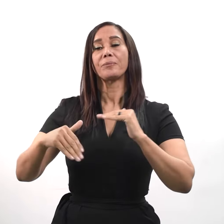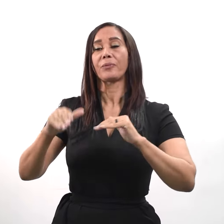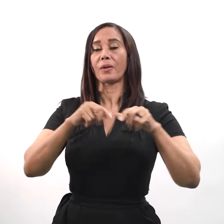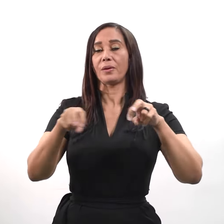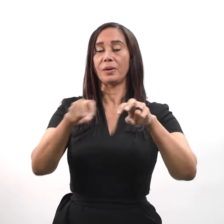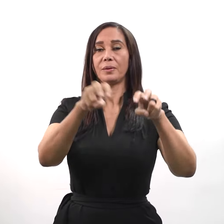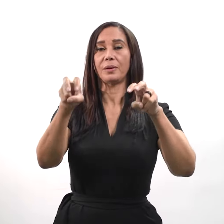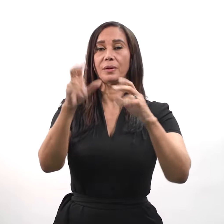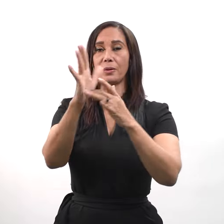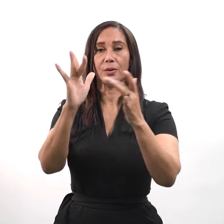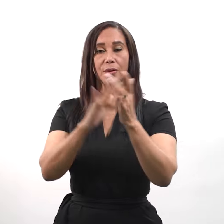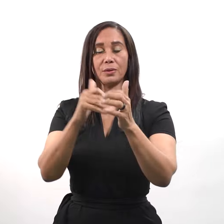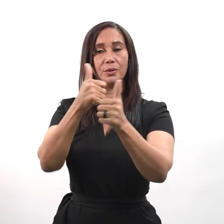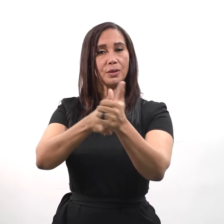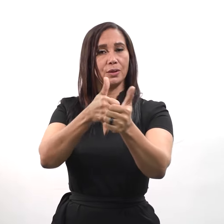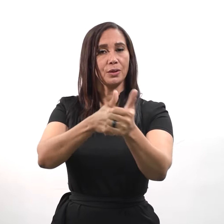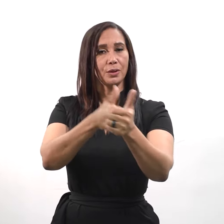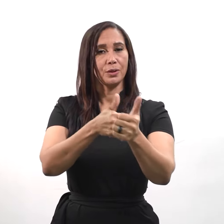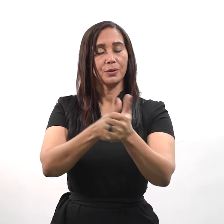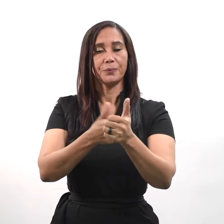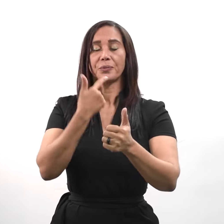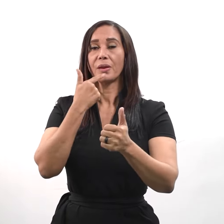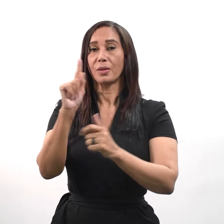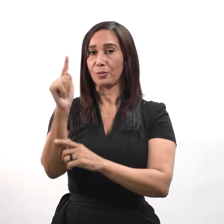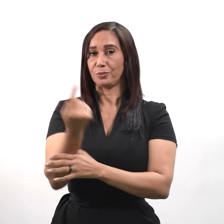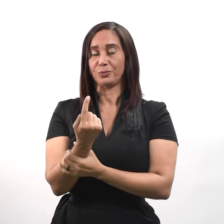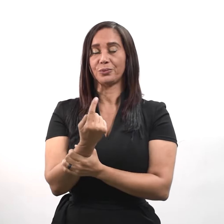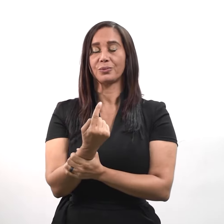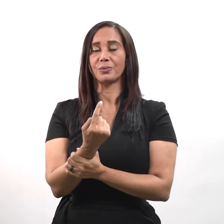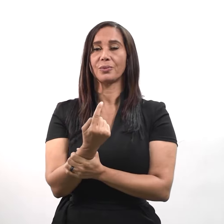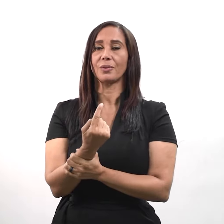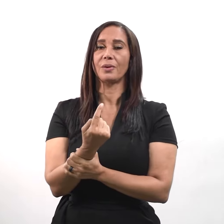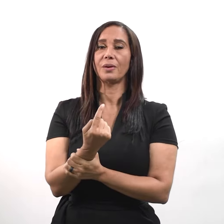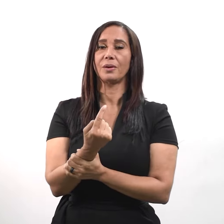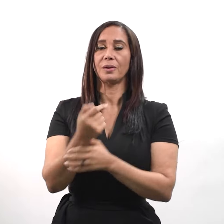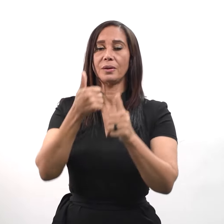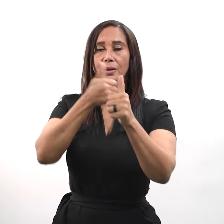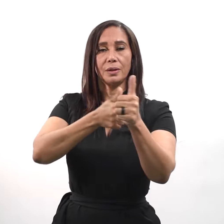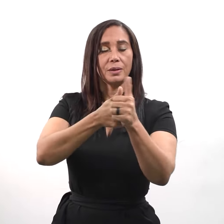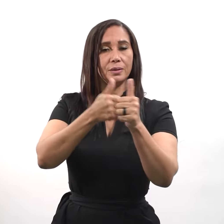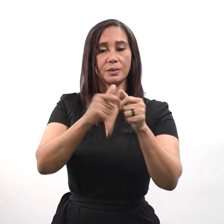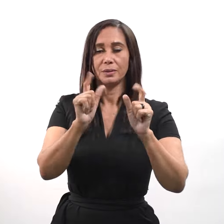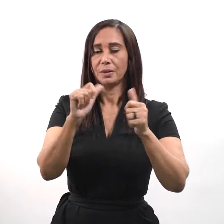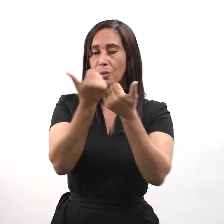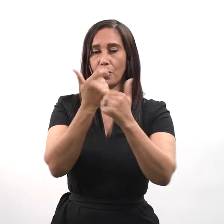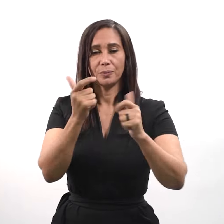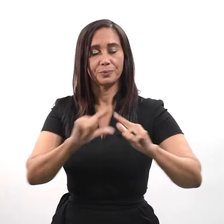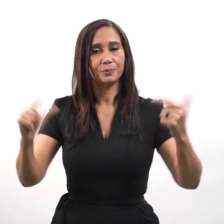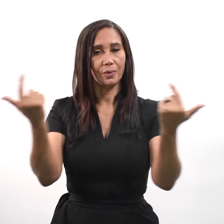de camino Jesús y sus discípulos, le dijo uno Te seguiré a donde vayas Jesús les